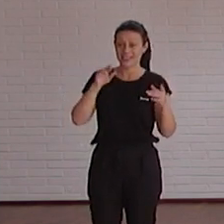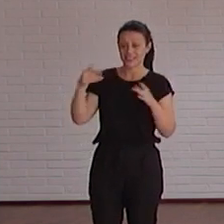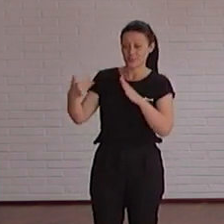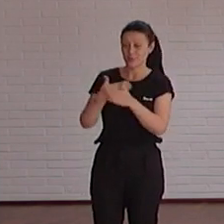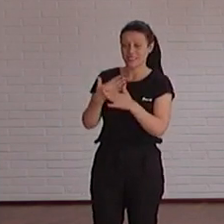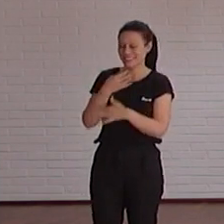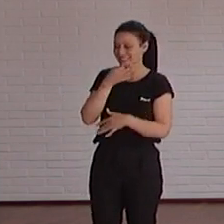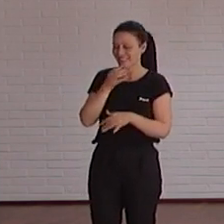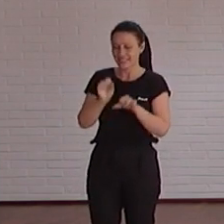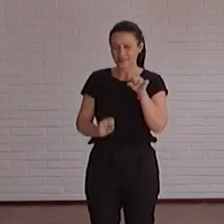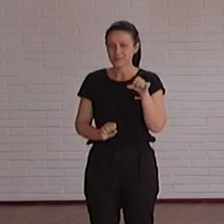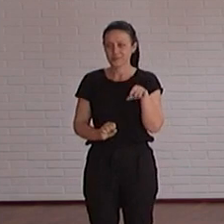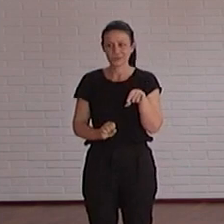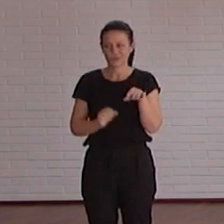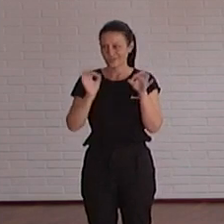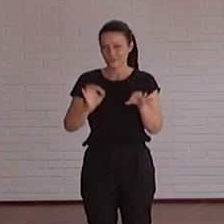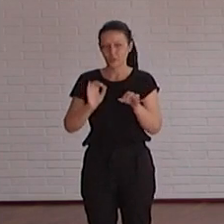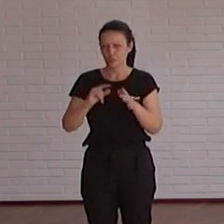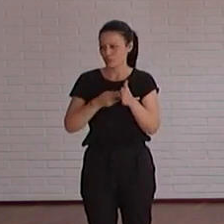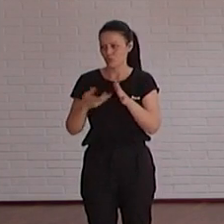misma tarde está resuelto seguro